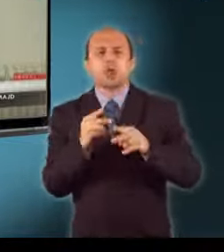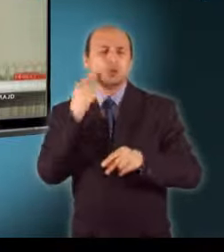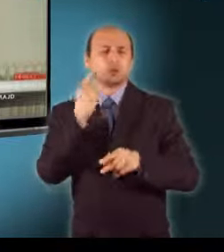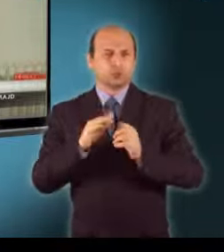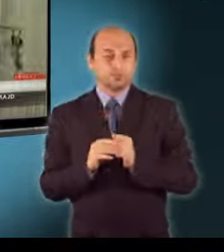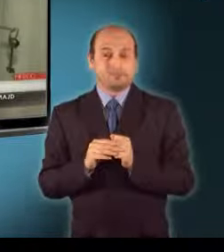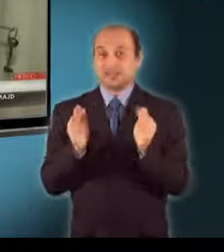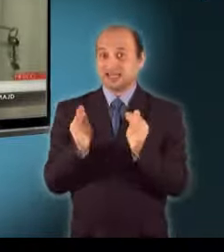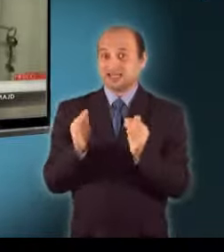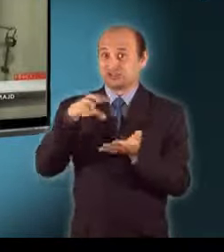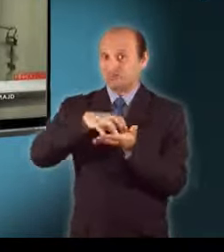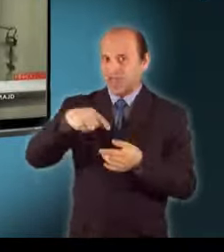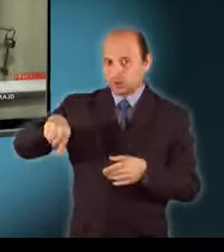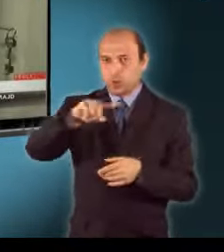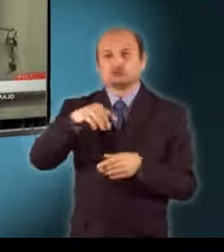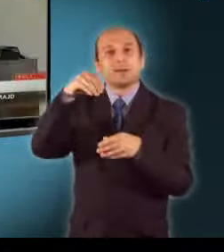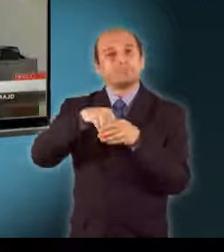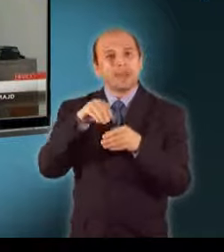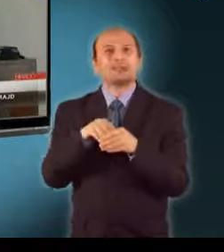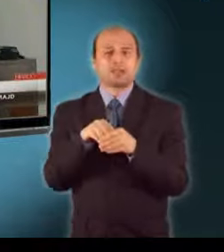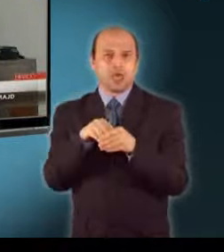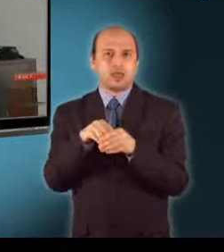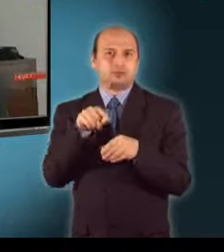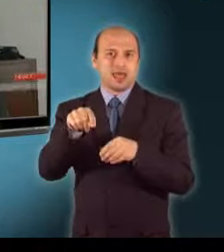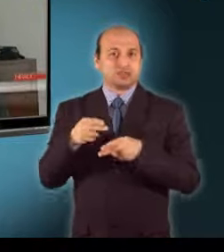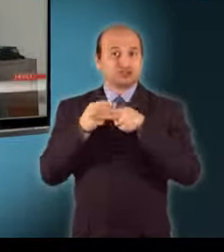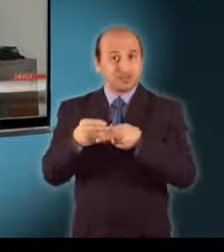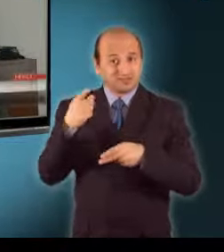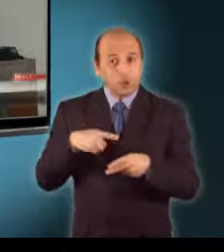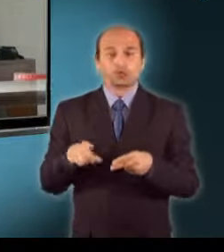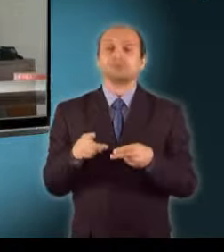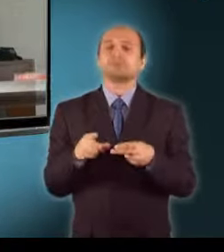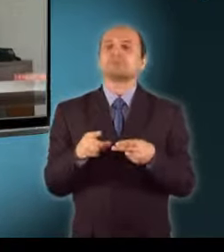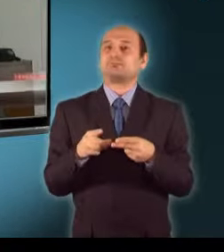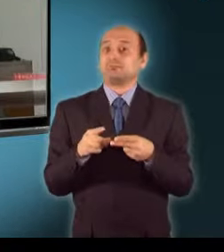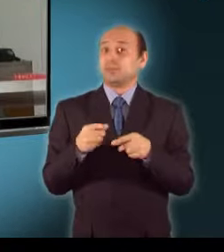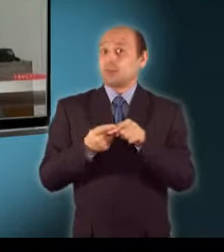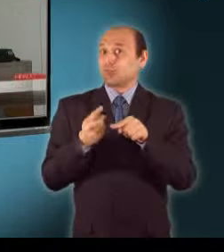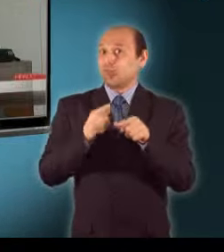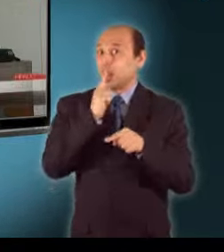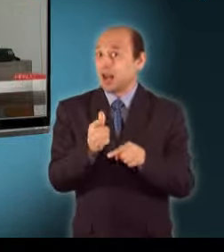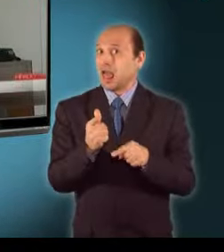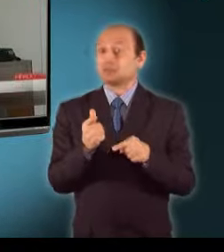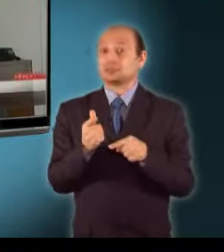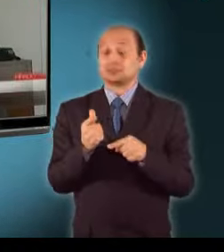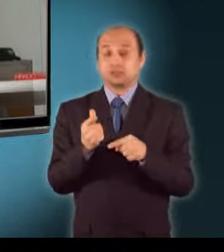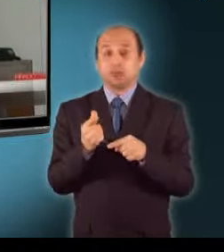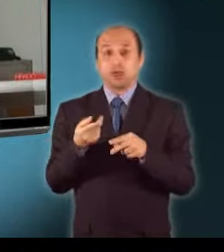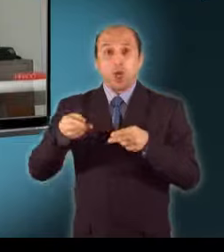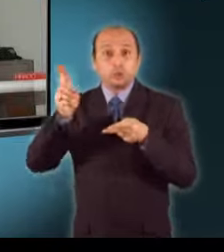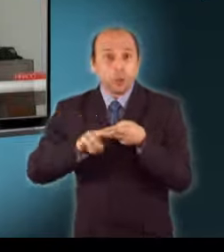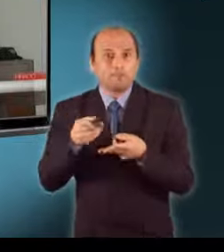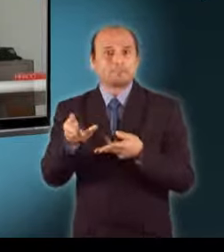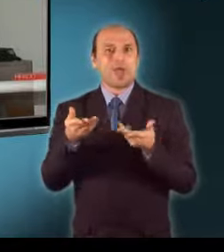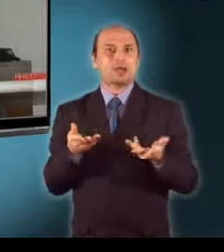vezetése szerint azért így is lesz dolguk a rendőröknek. Elkészül két hónap múlva az autópálya, tehát külön feladat is hárul rájuk. Úgy gondolom, a